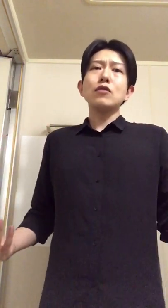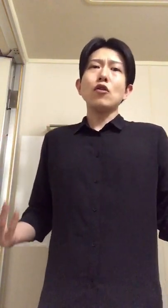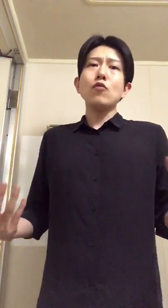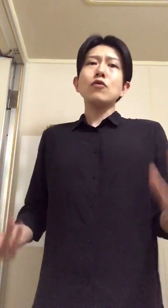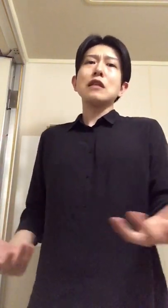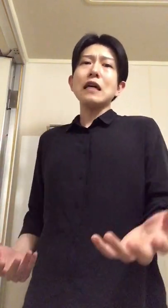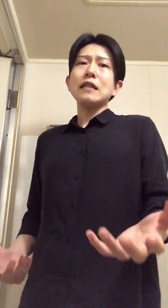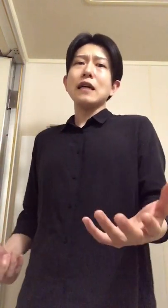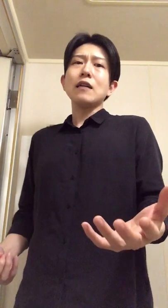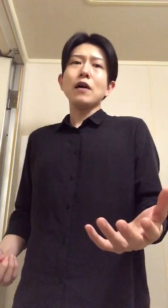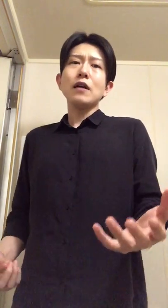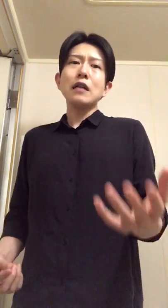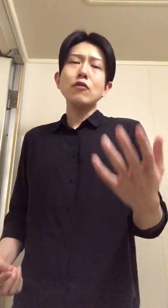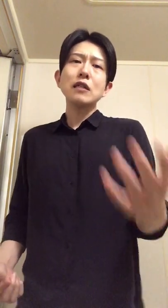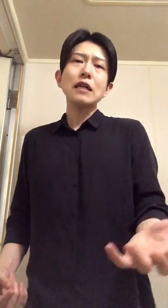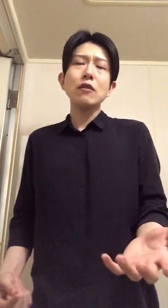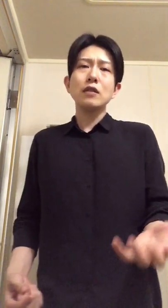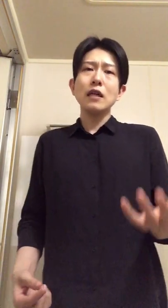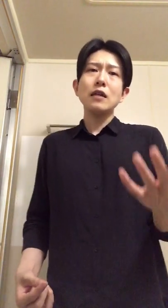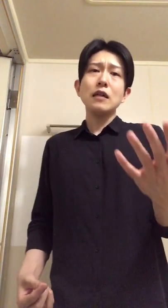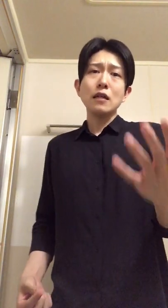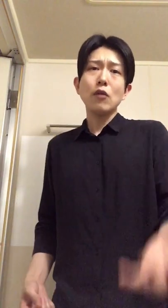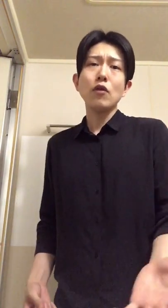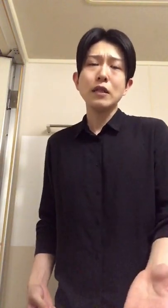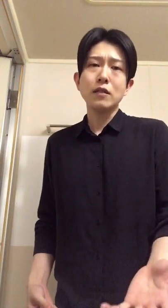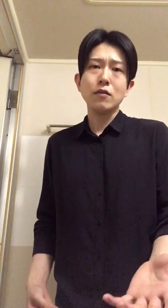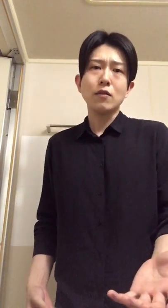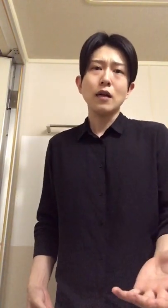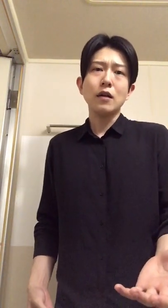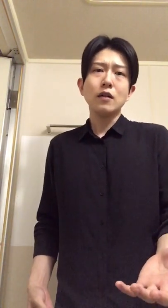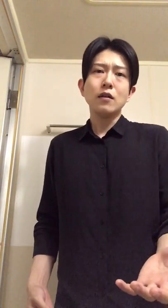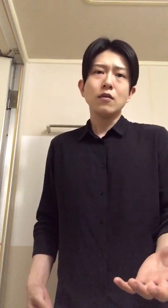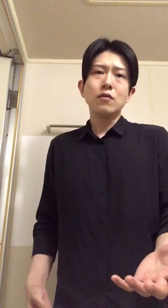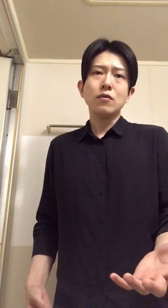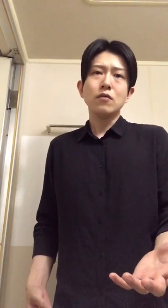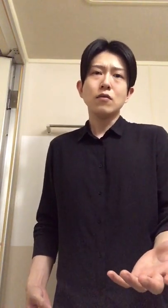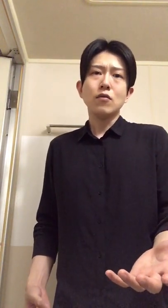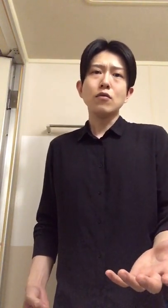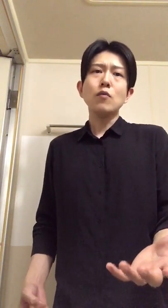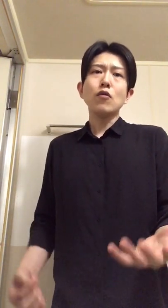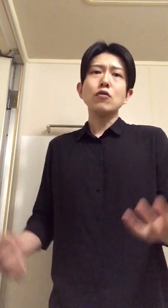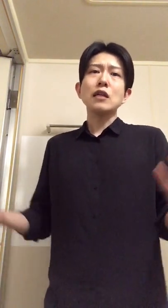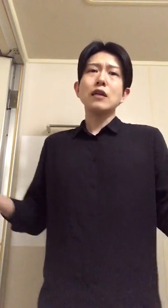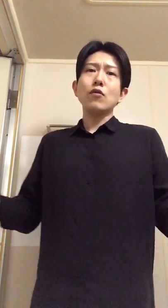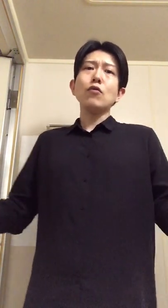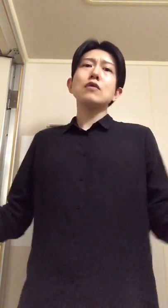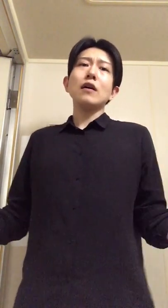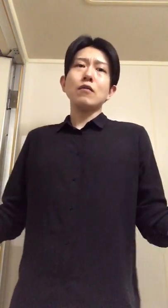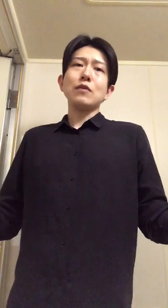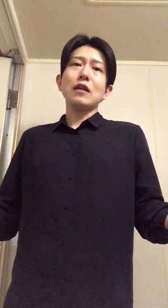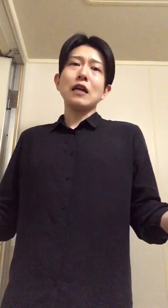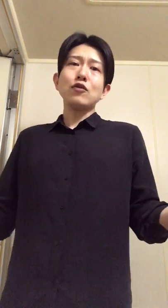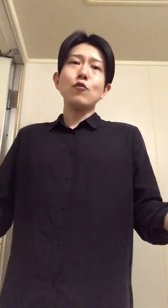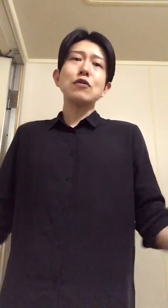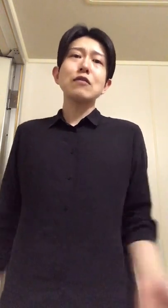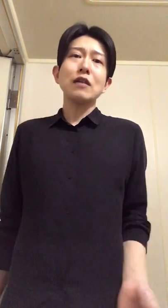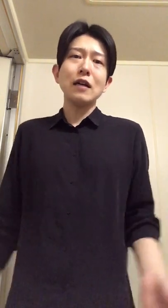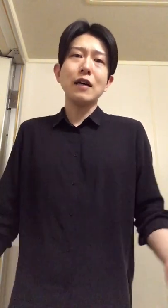いう風に思ってないんであればなおさらやるやった方がいいっていうかうん俺はもうこの世界の王だみたいな感じで思ってるから